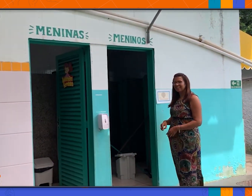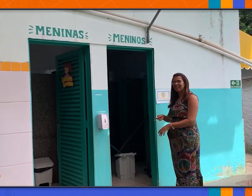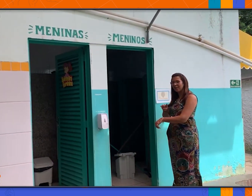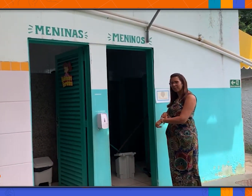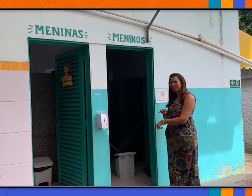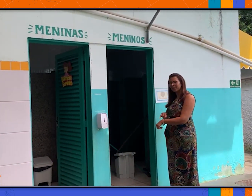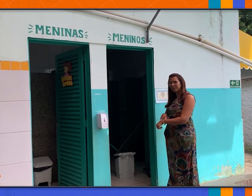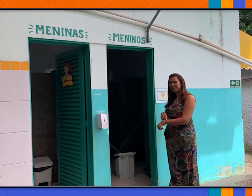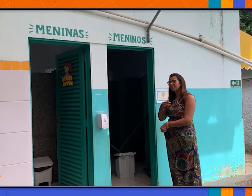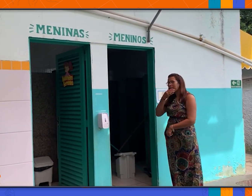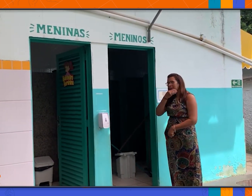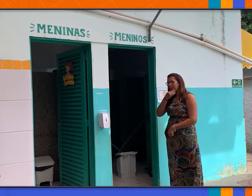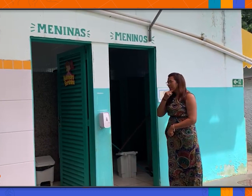banheiro dos meninos.